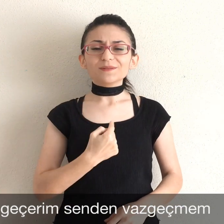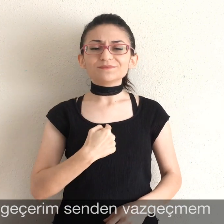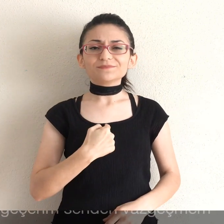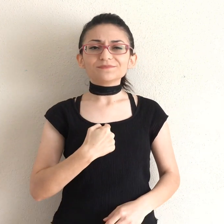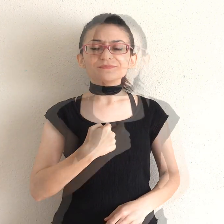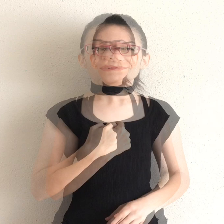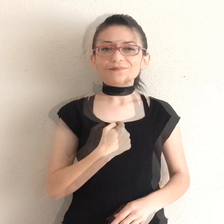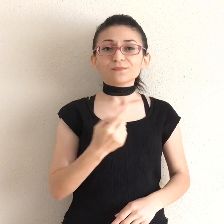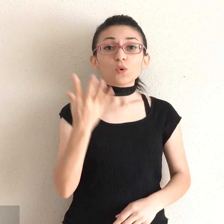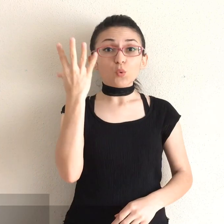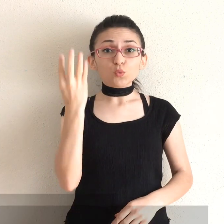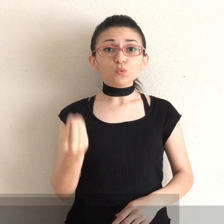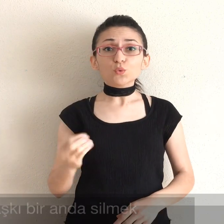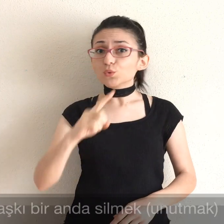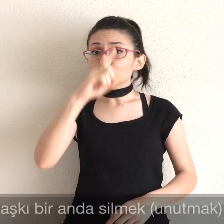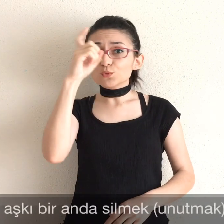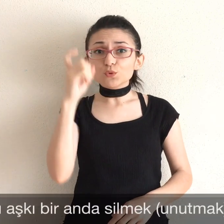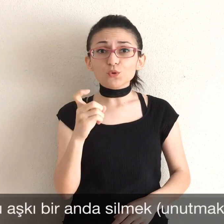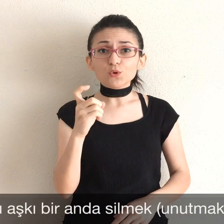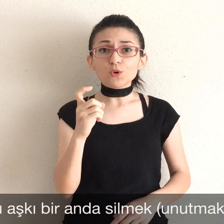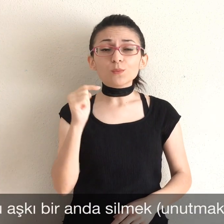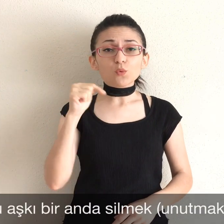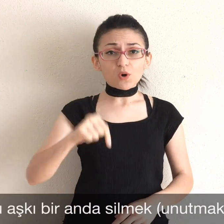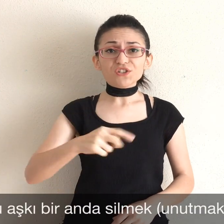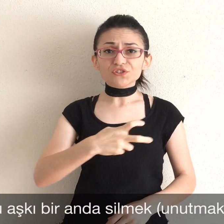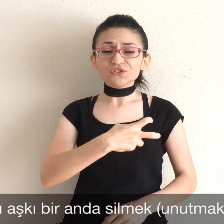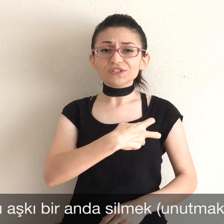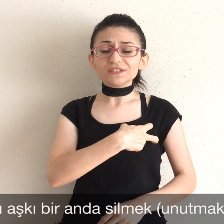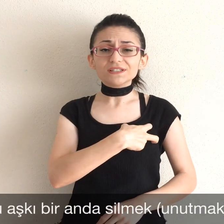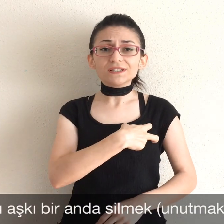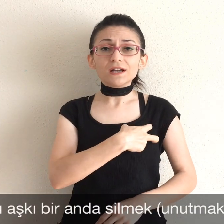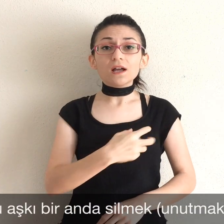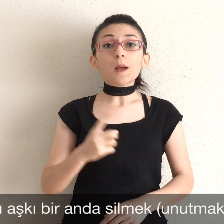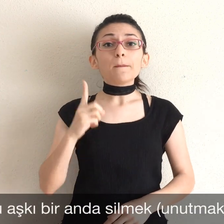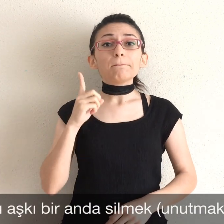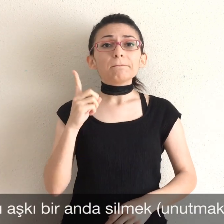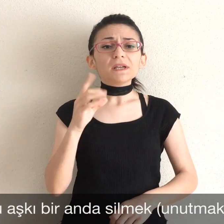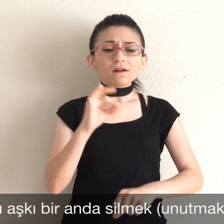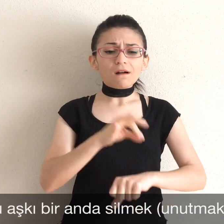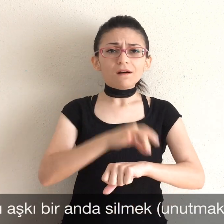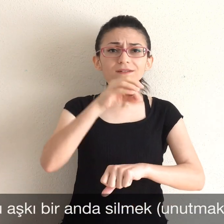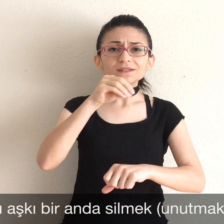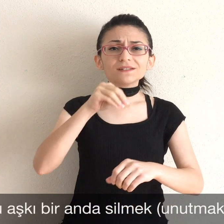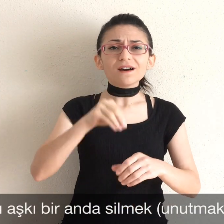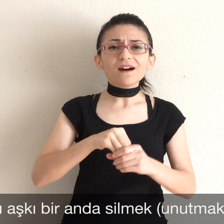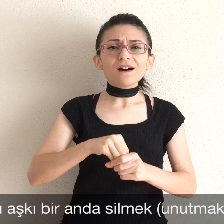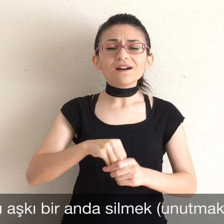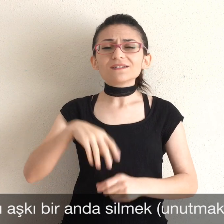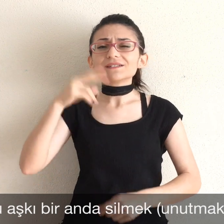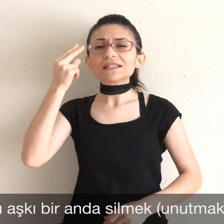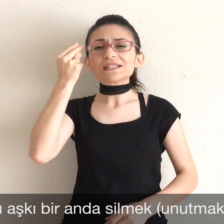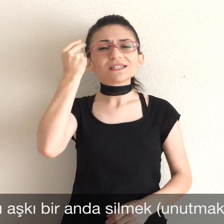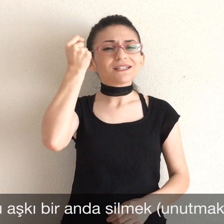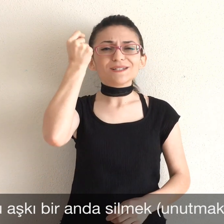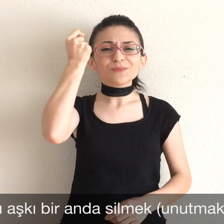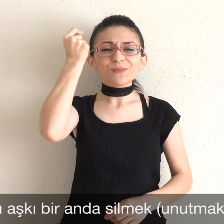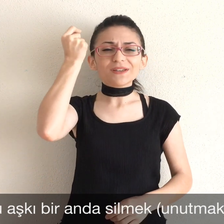Umrunda aşkı bir anda silmek